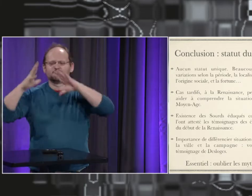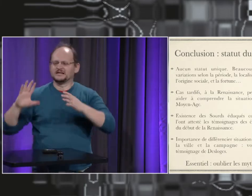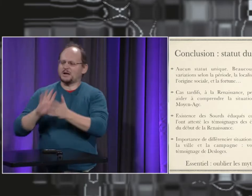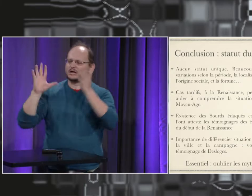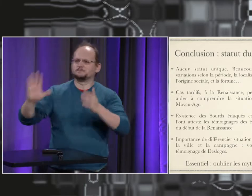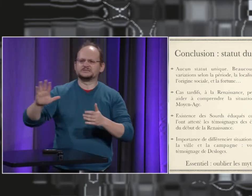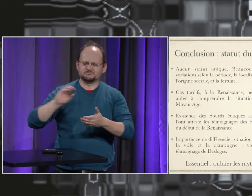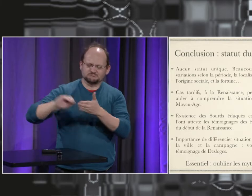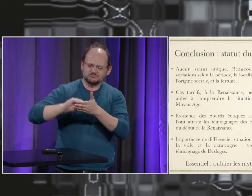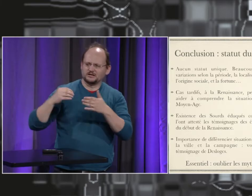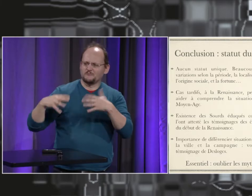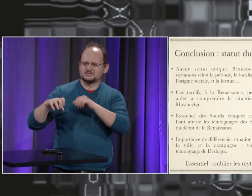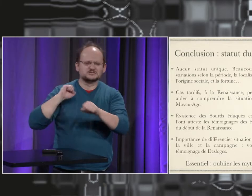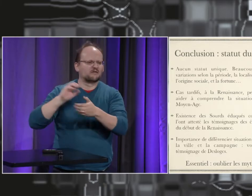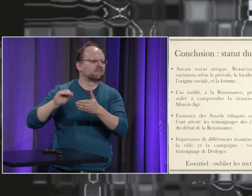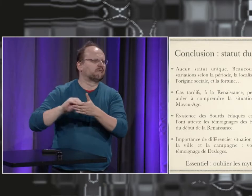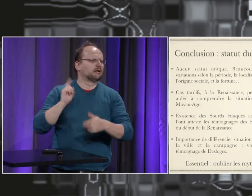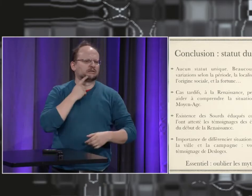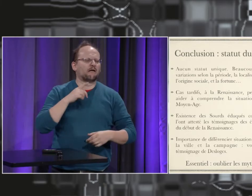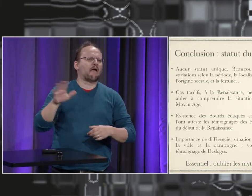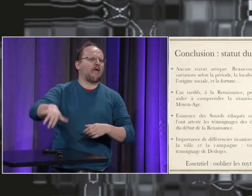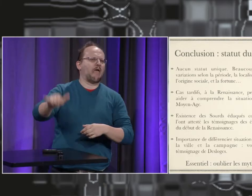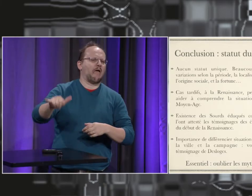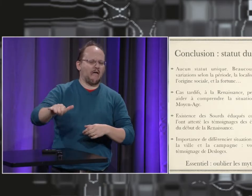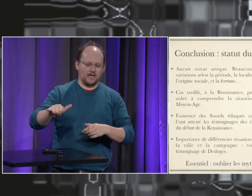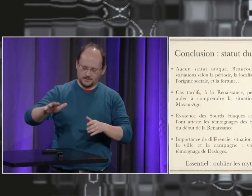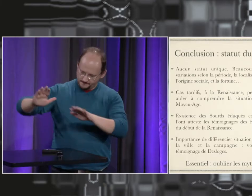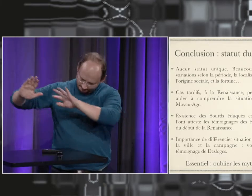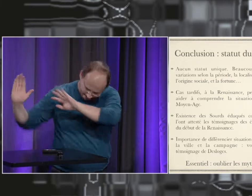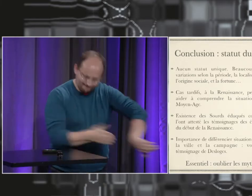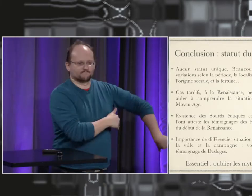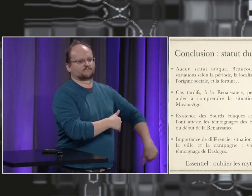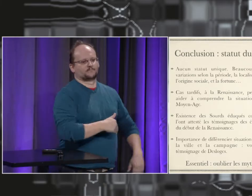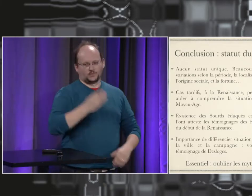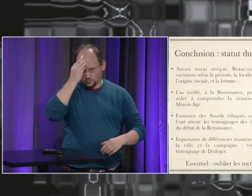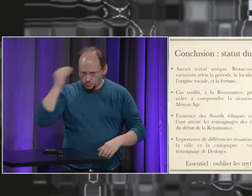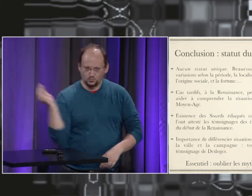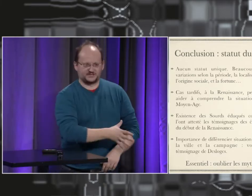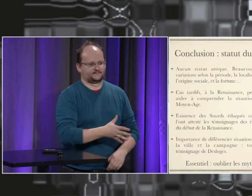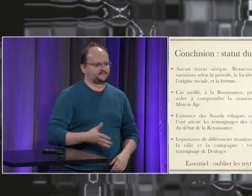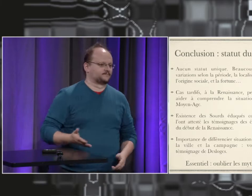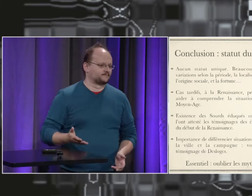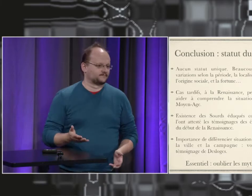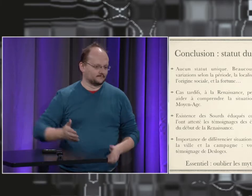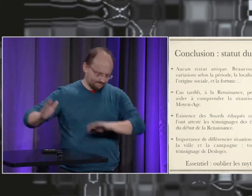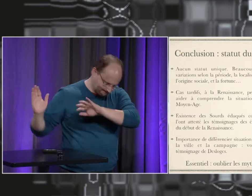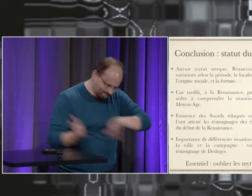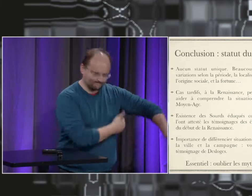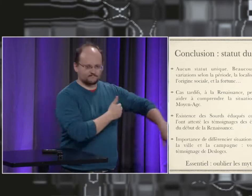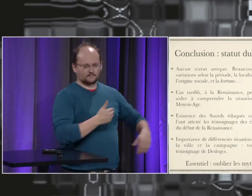ce qu'il ne faut pas oublier aussi c'est que dans les écrits du 18e siècle on disait que du 19e siècle on disait que l'époque du Moyen-Âge